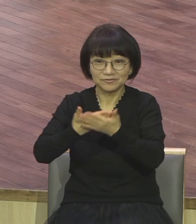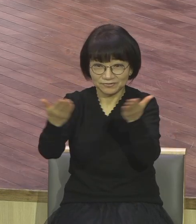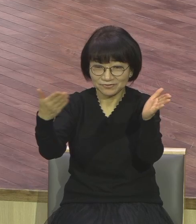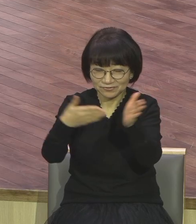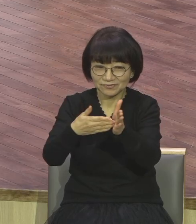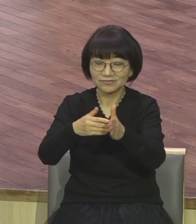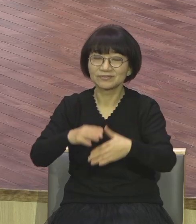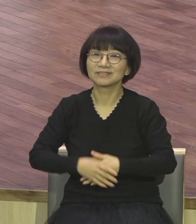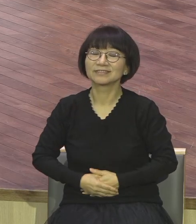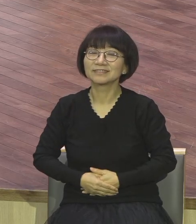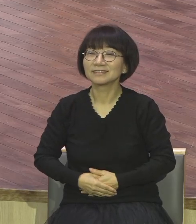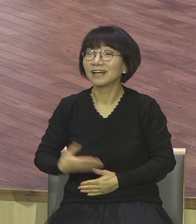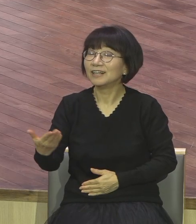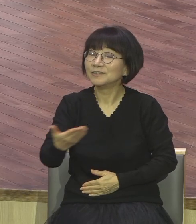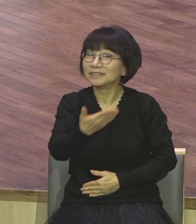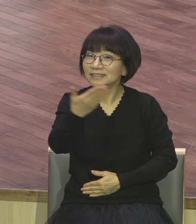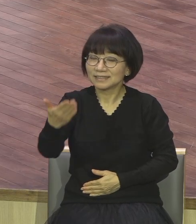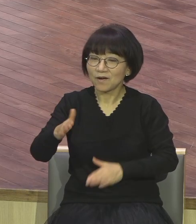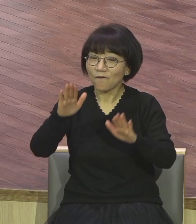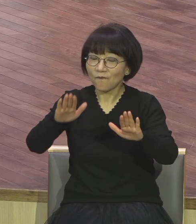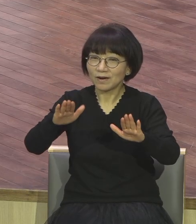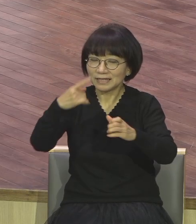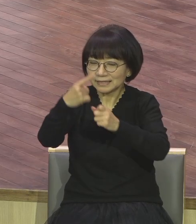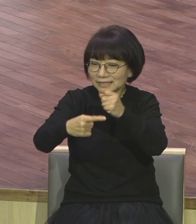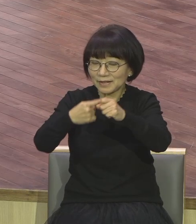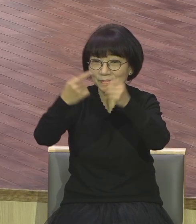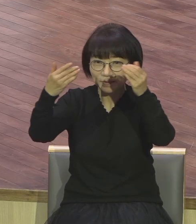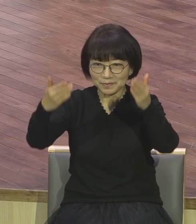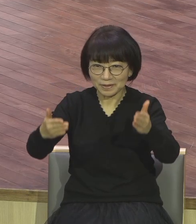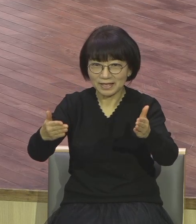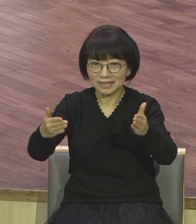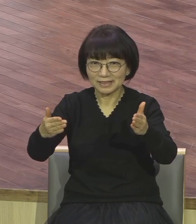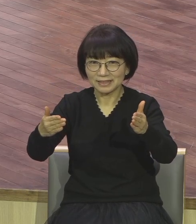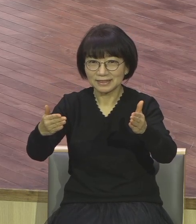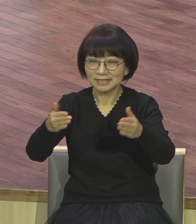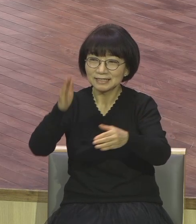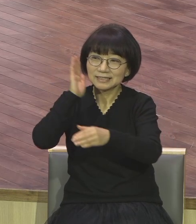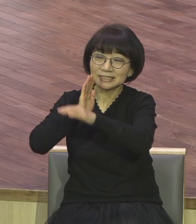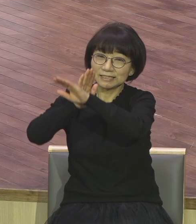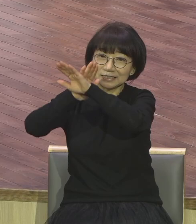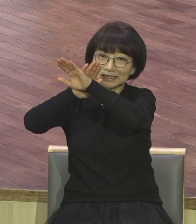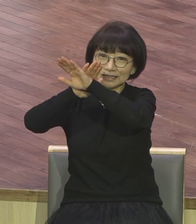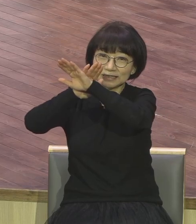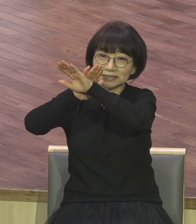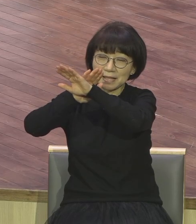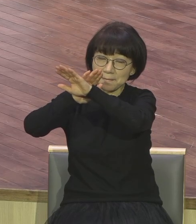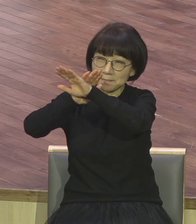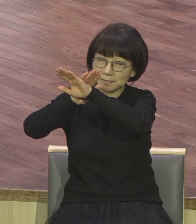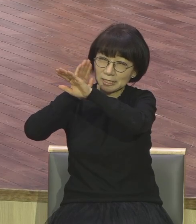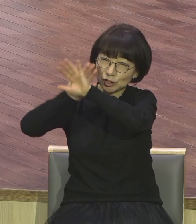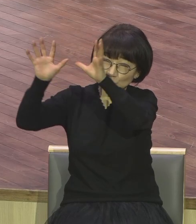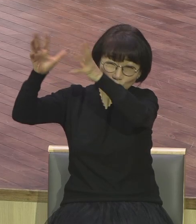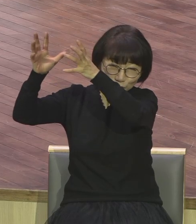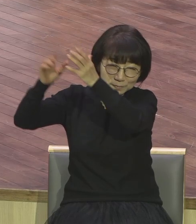2021년도 한 번도 방역 없이 천국의 비밀입니다 백배의 결실을 체험해라